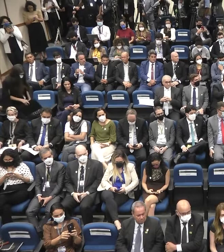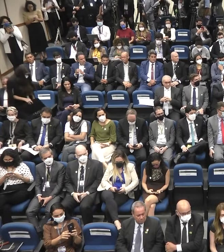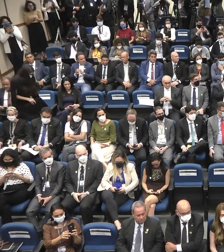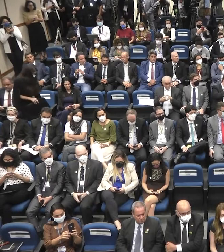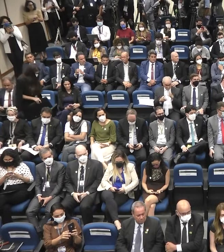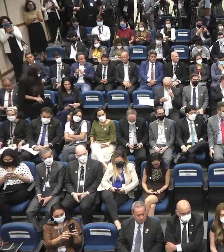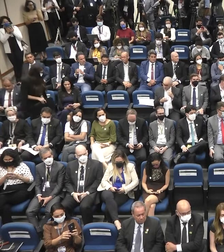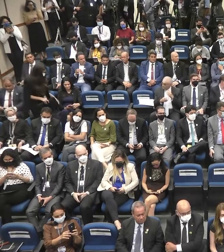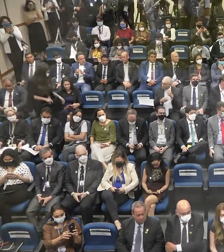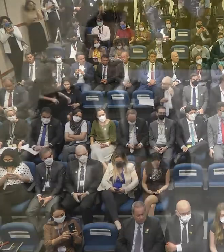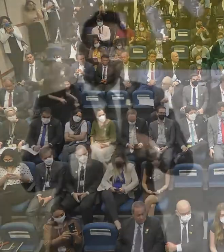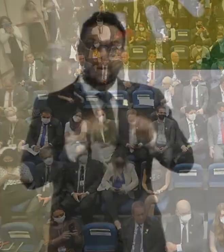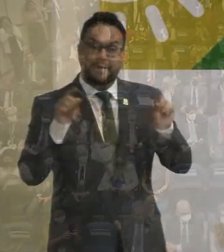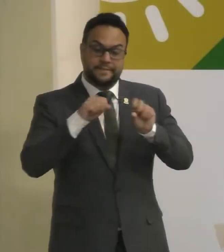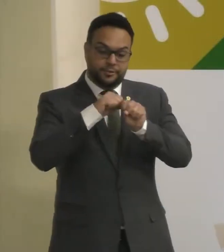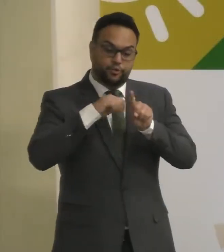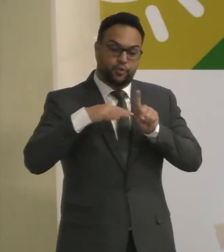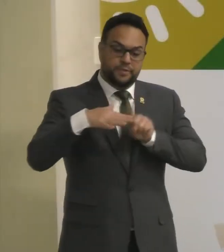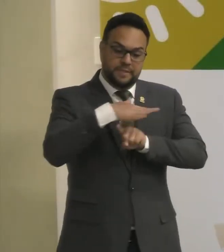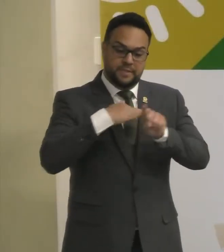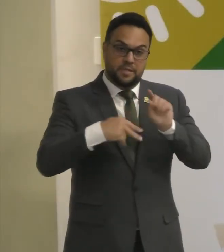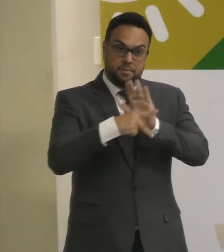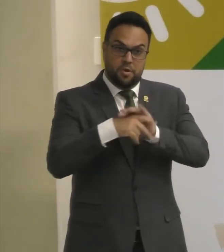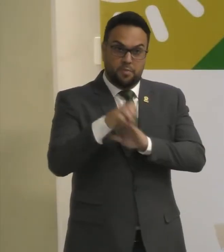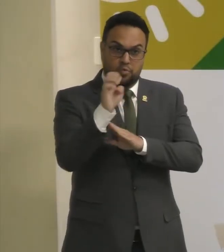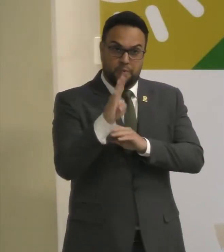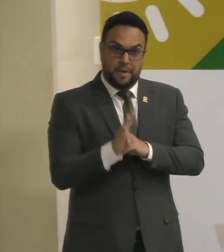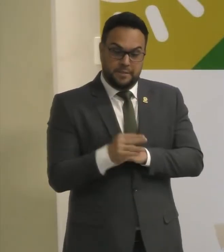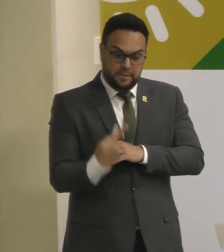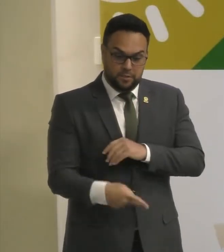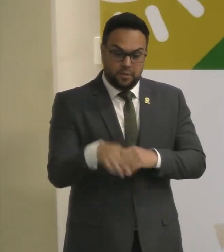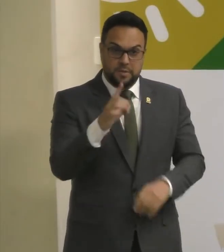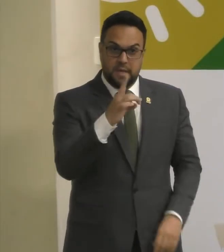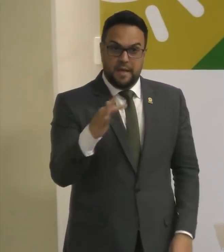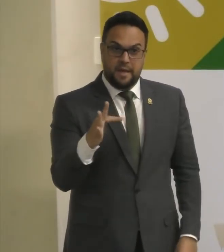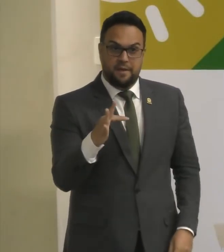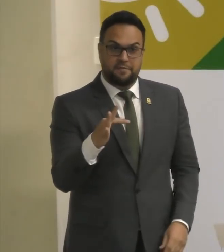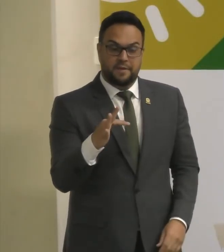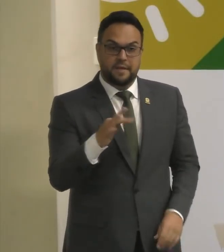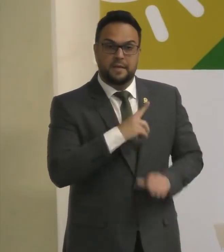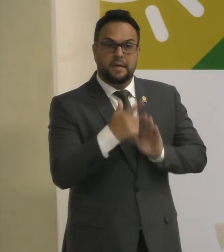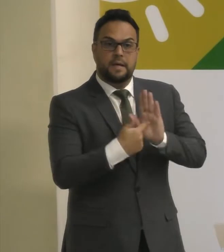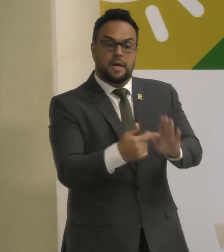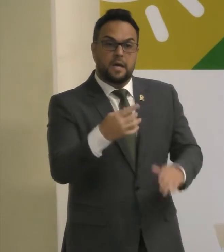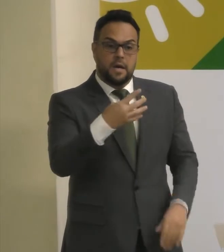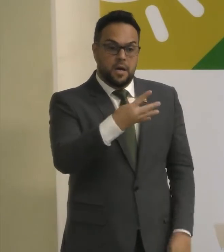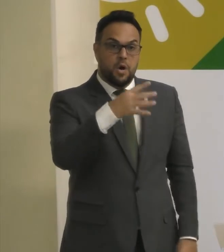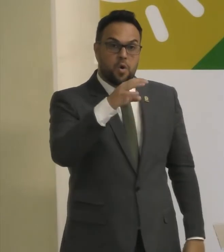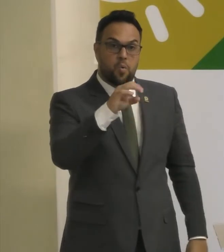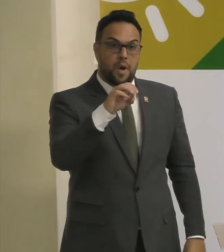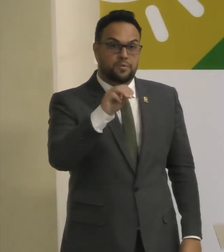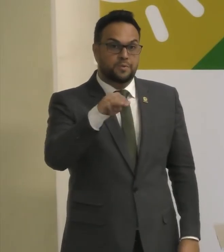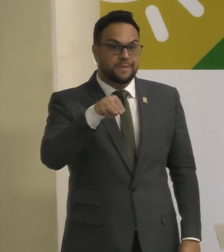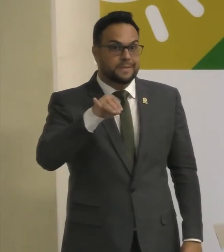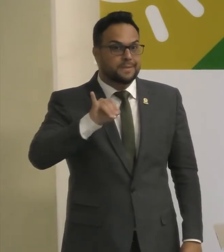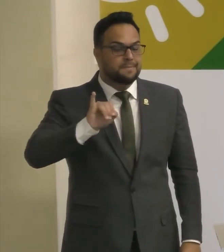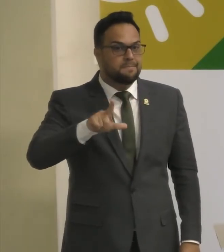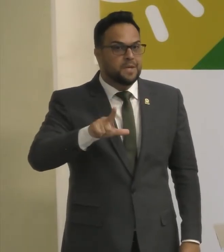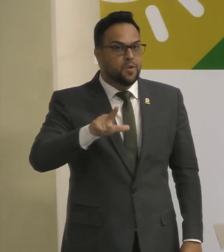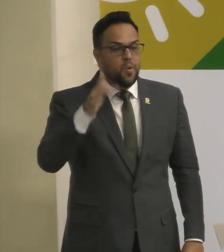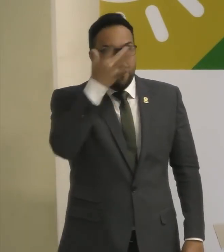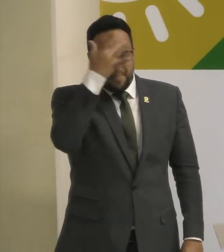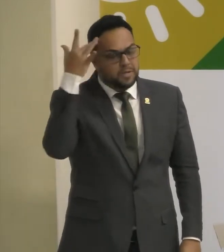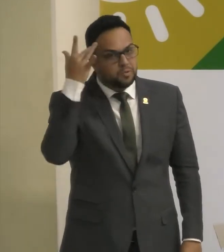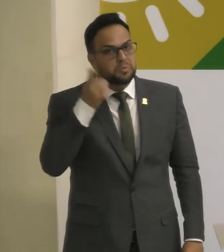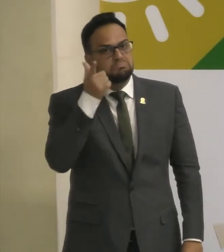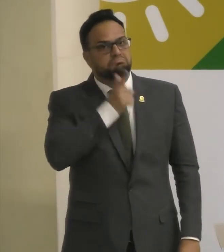A sociedade Brasileira Do Distrito Federal Representa 400 mil Pessoas Beneficiadas